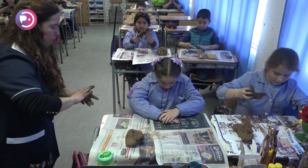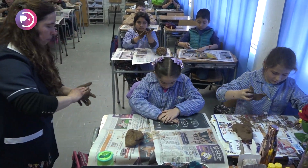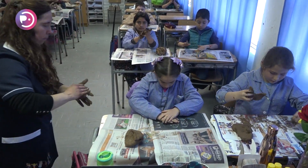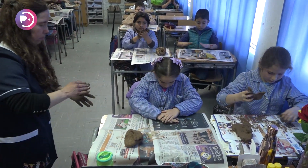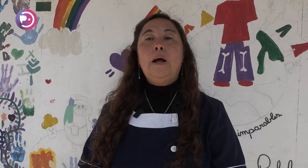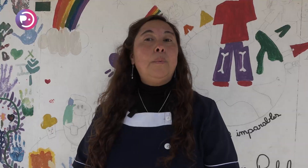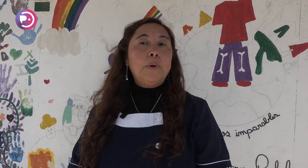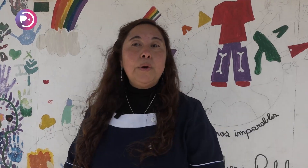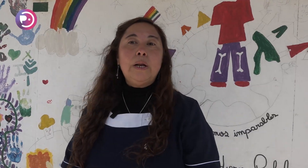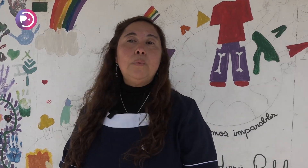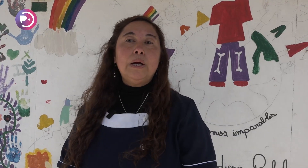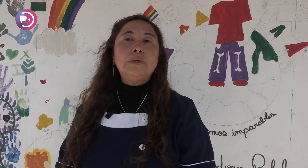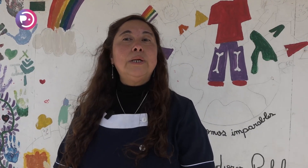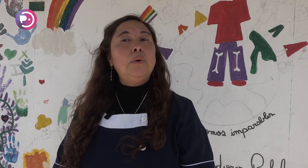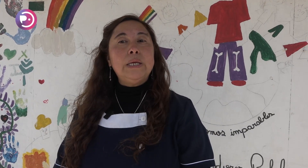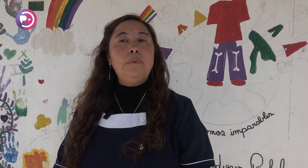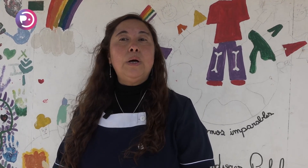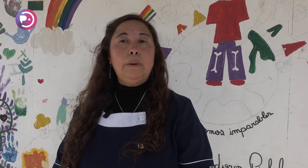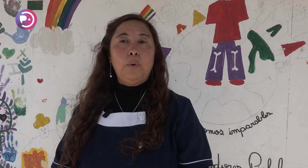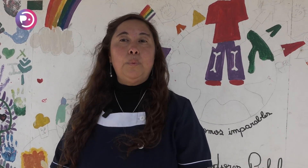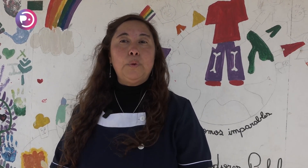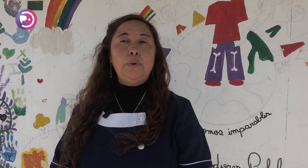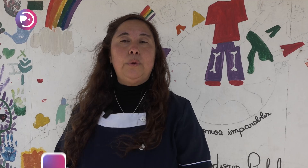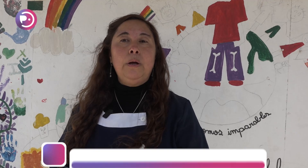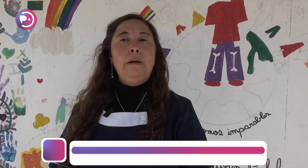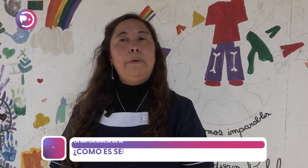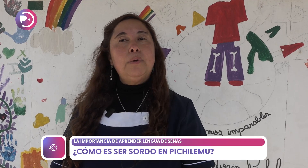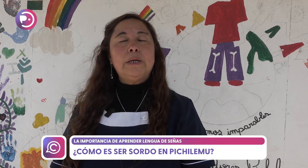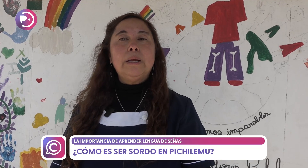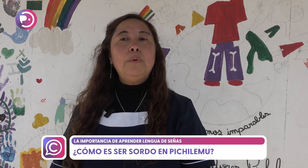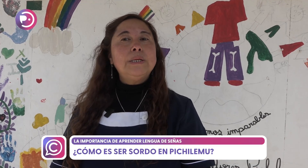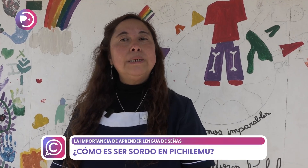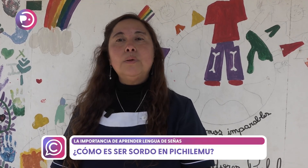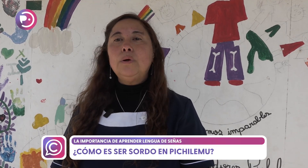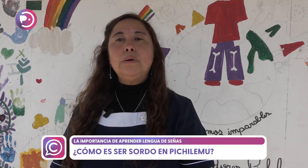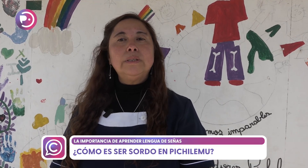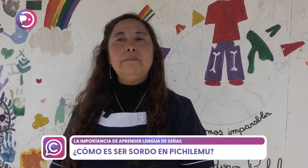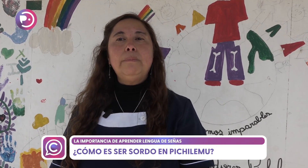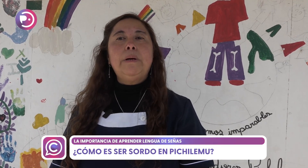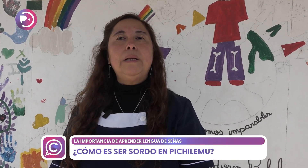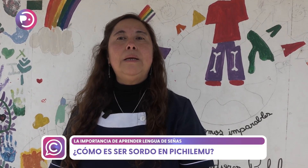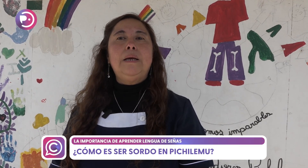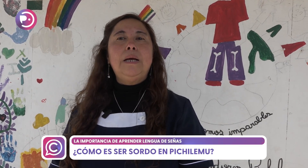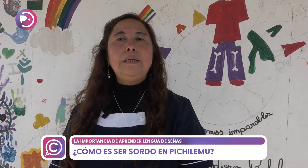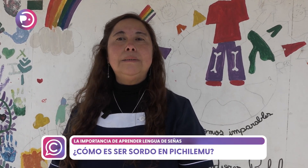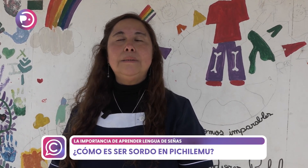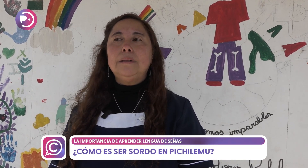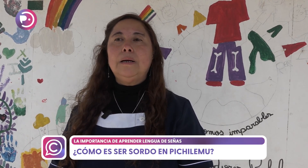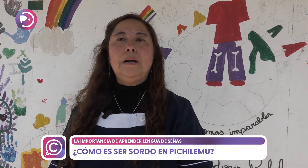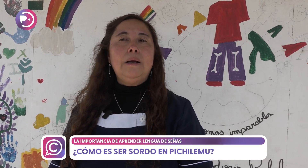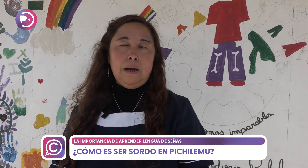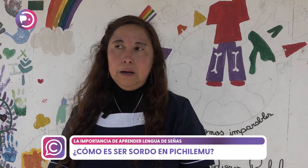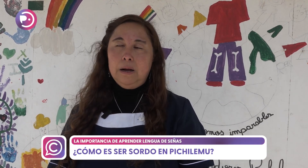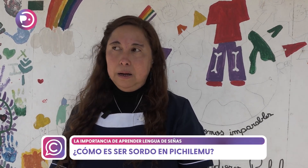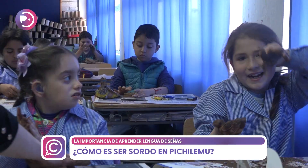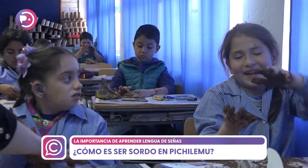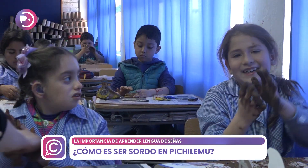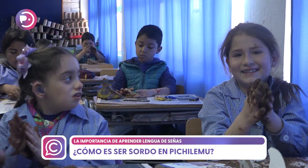o sea, a lo mejor en algunas cosas nos equivocamos como todos, pero tratamos de hacer todas las cosas bien para que Eli se sienta acá en el colegio